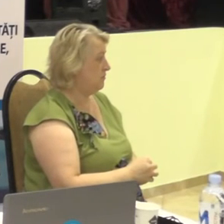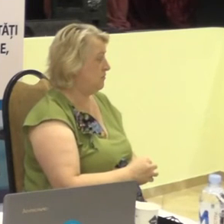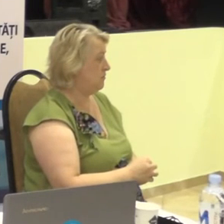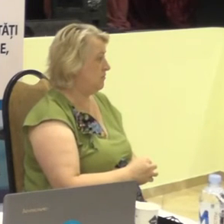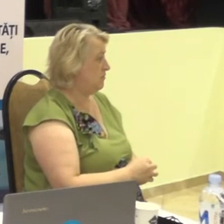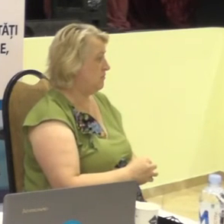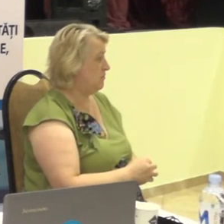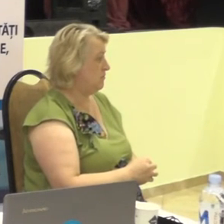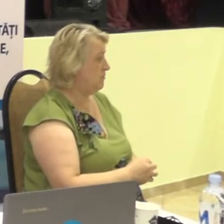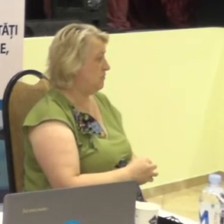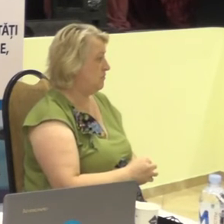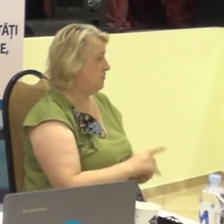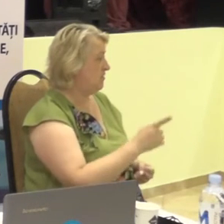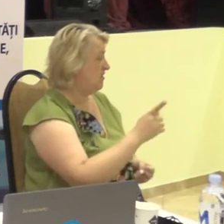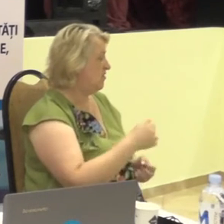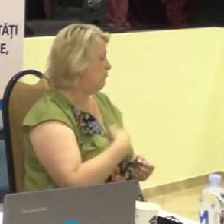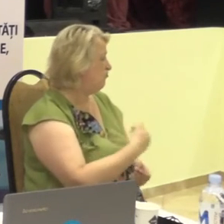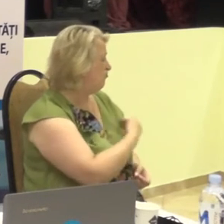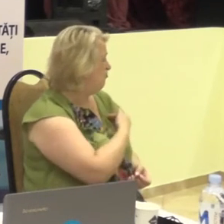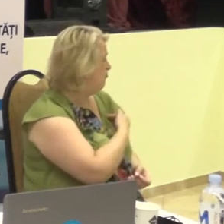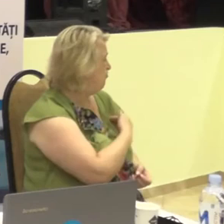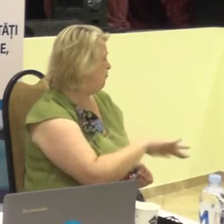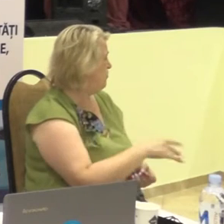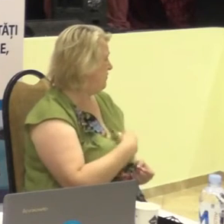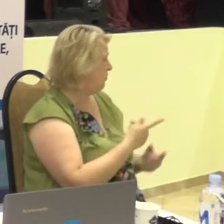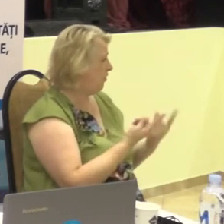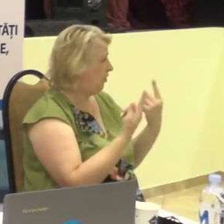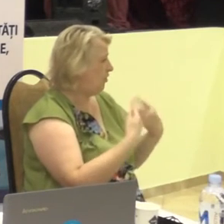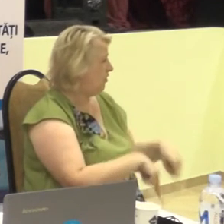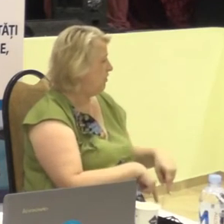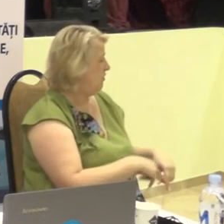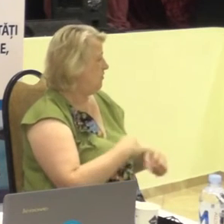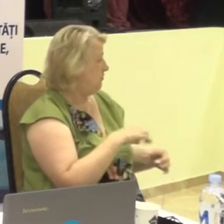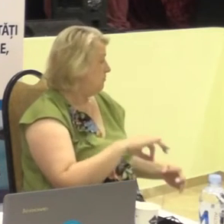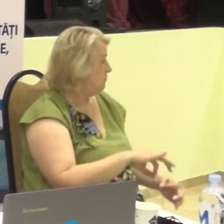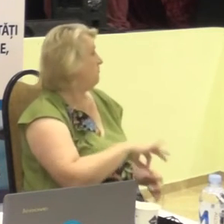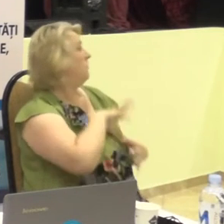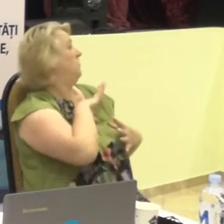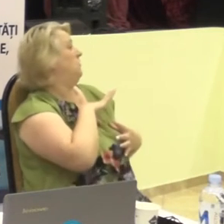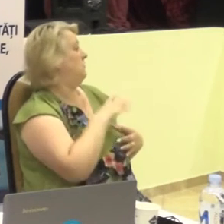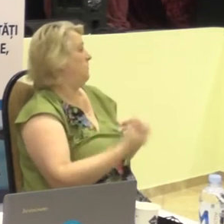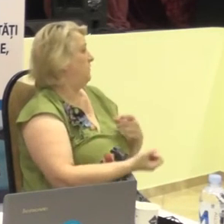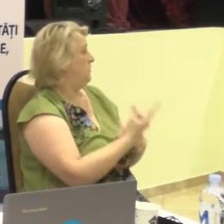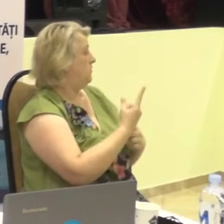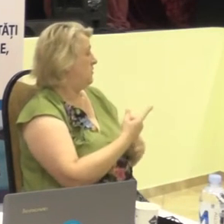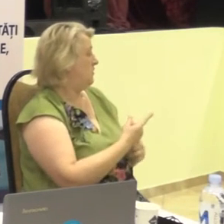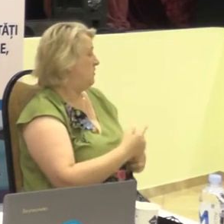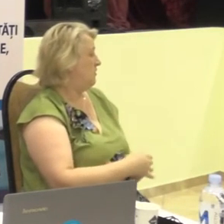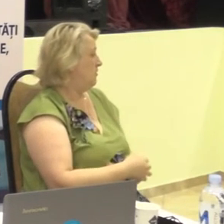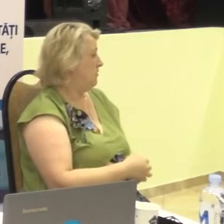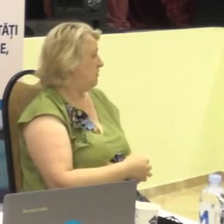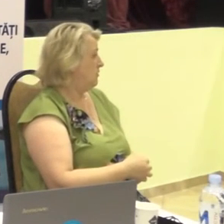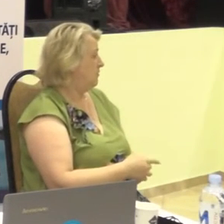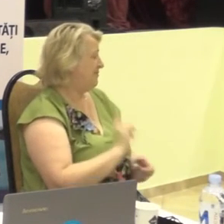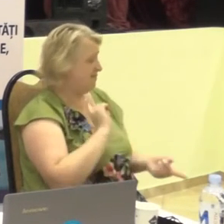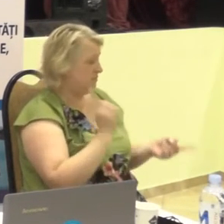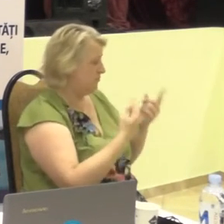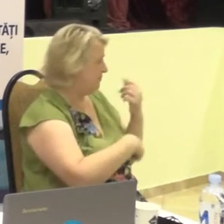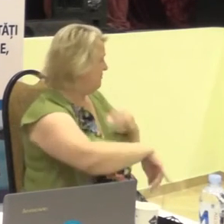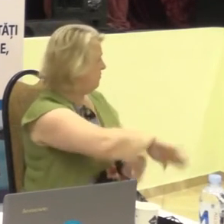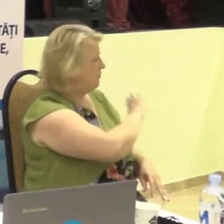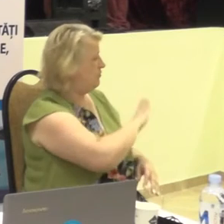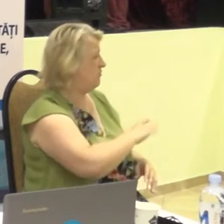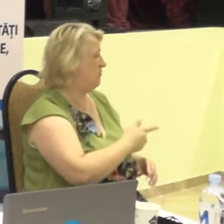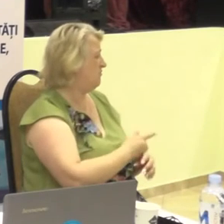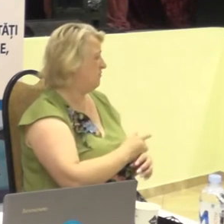și-a pierdut interesul și spalma care o apărea și s-a întors și